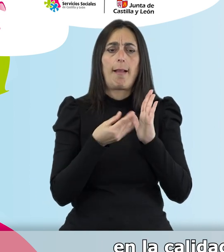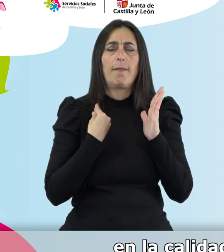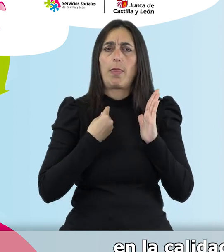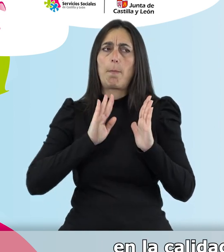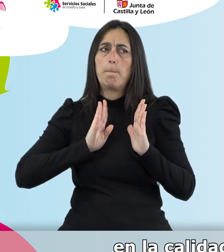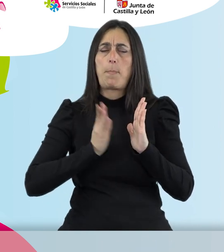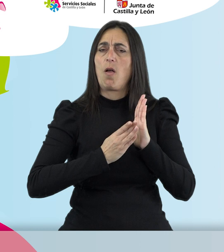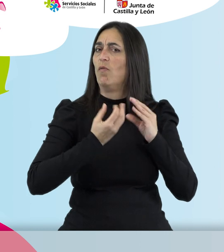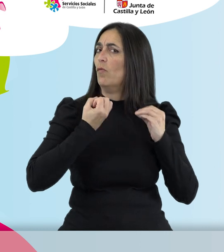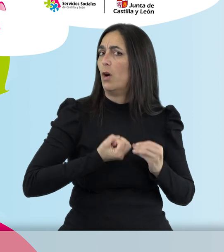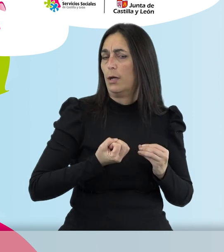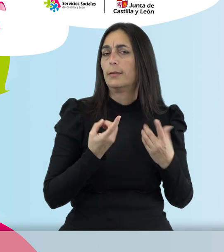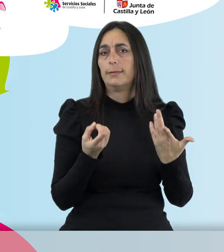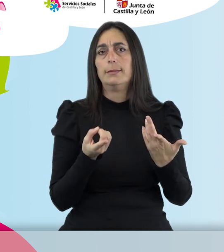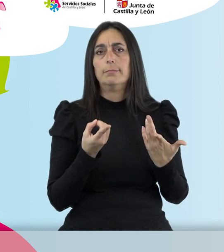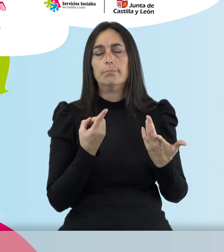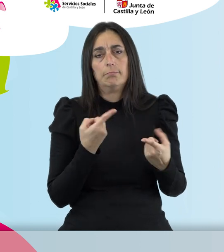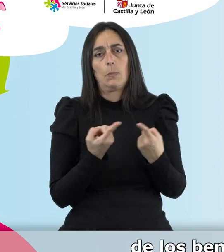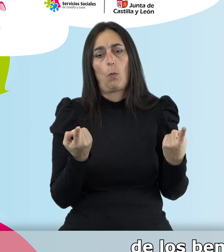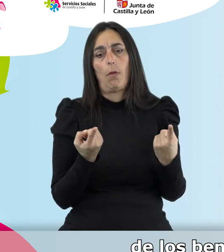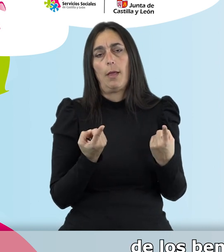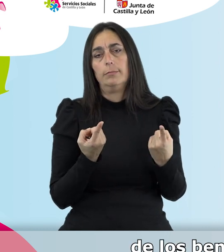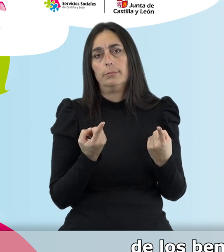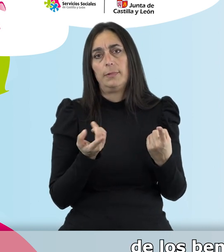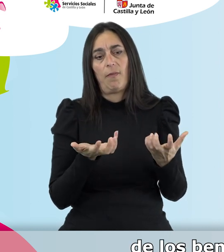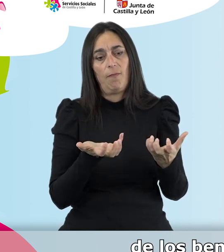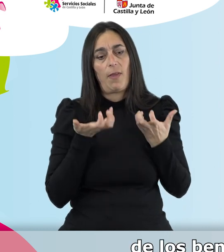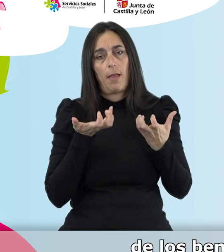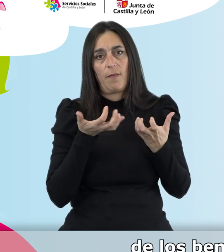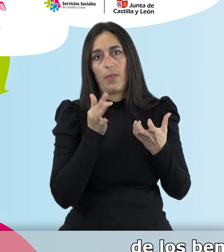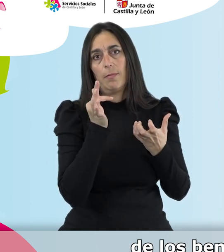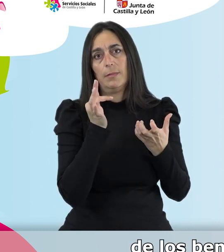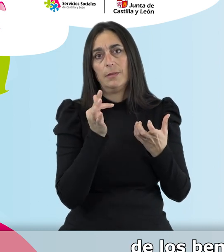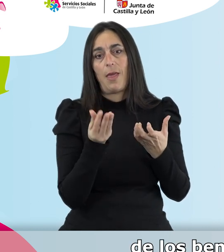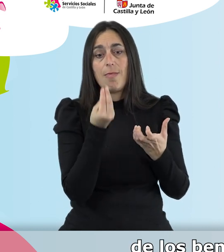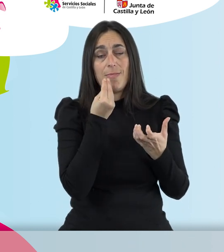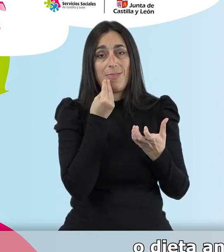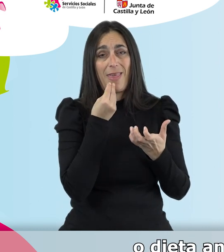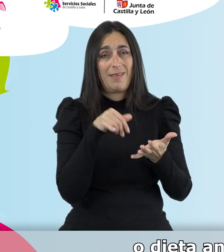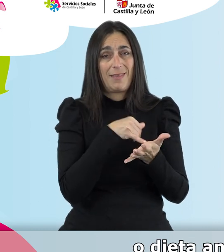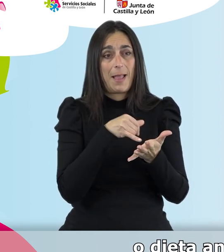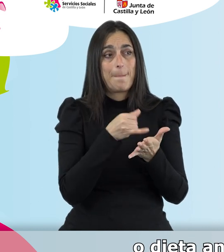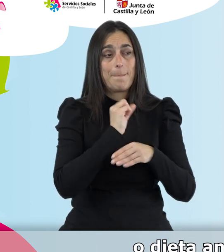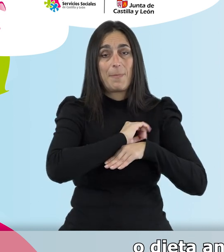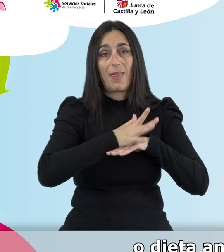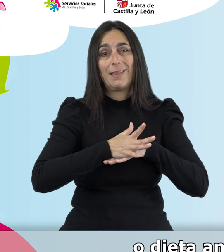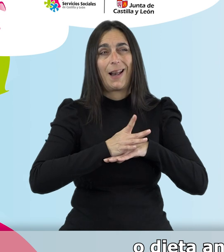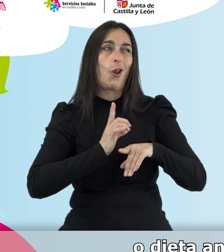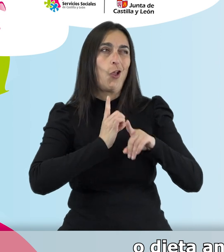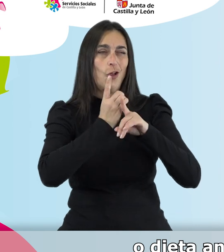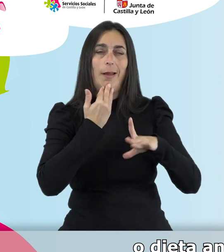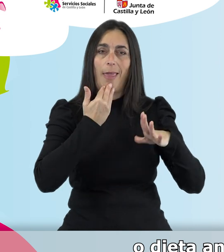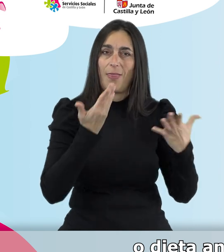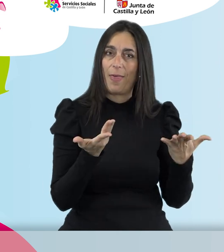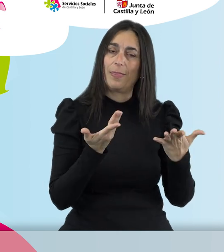de vida de las personas y se ha hablado bastante de los beneficios de la conocida dieta mediterránea o dieta anti-edad en el